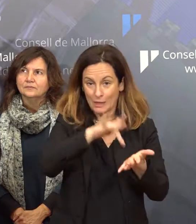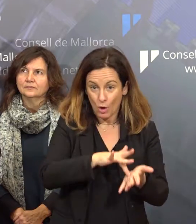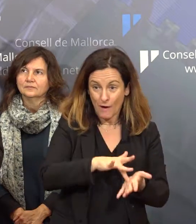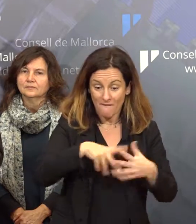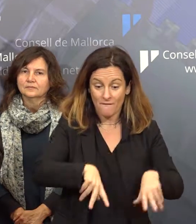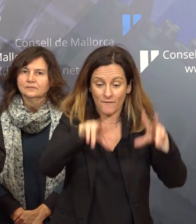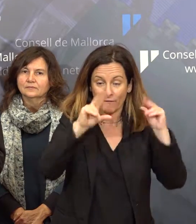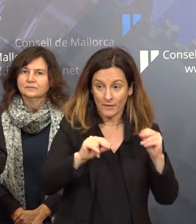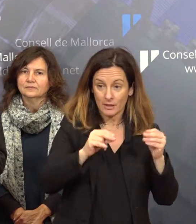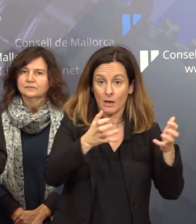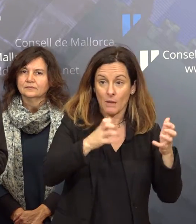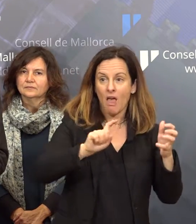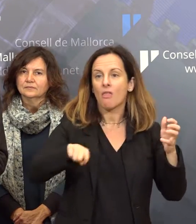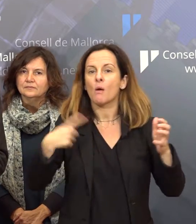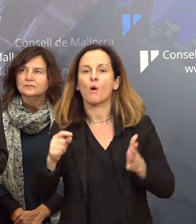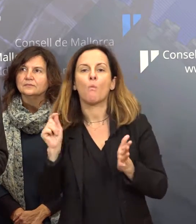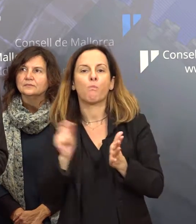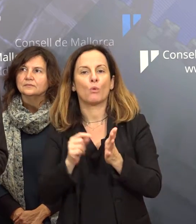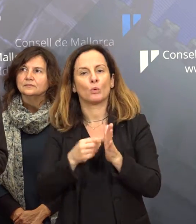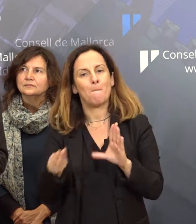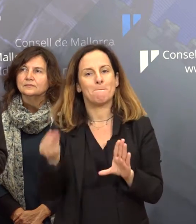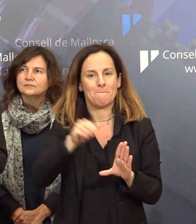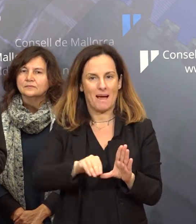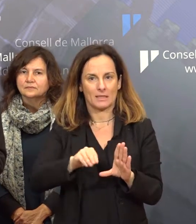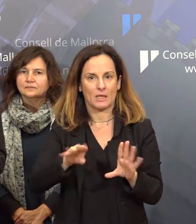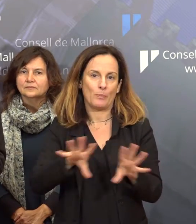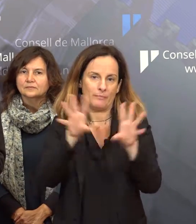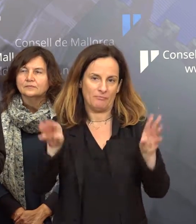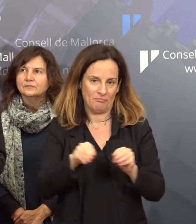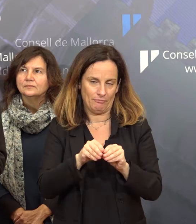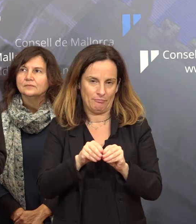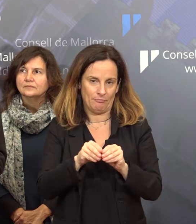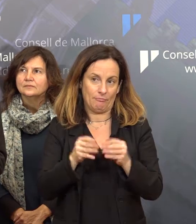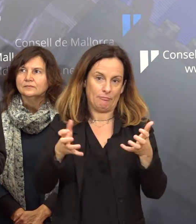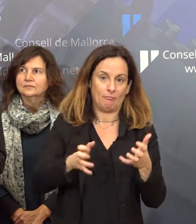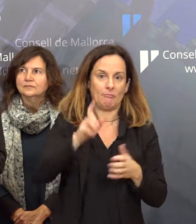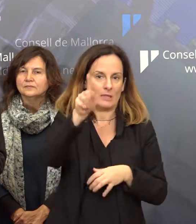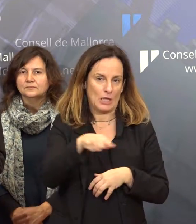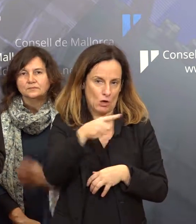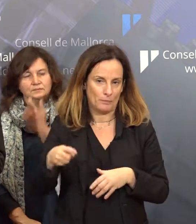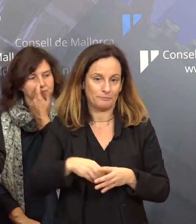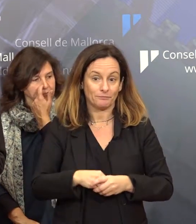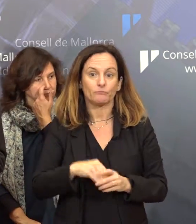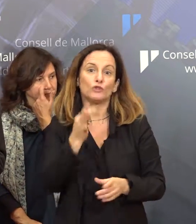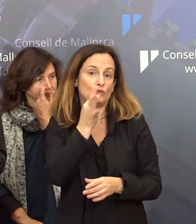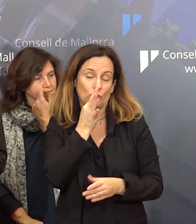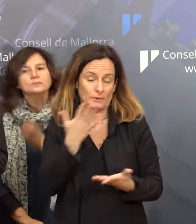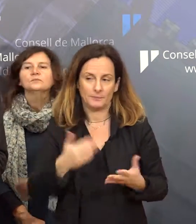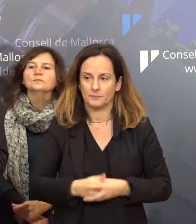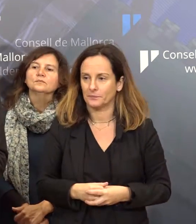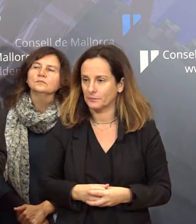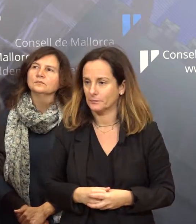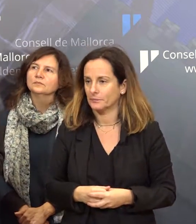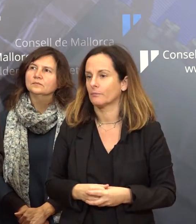veurem amb quin percentatge es queden finalment però que ara mateix encara no tenim tancats el punt d